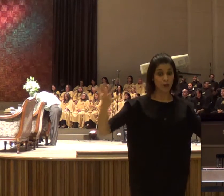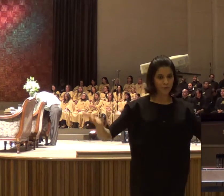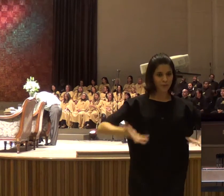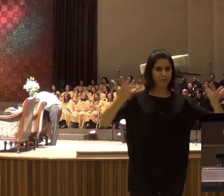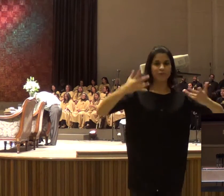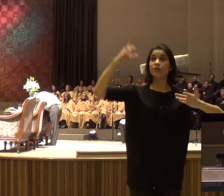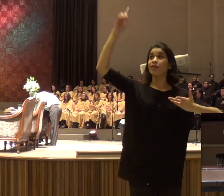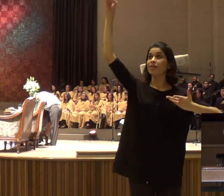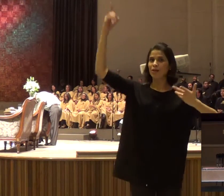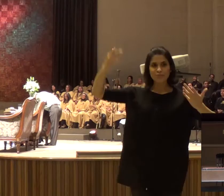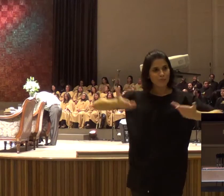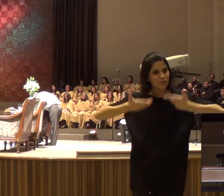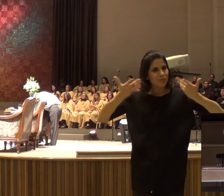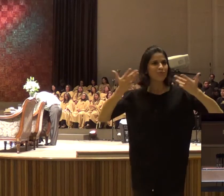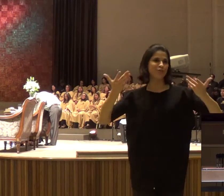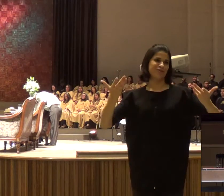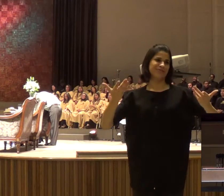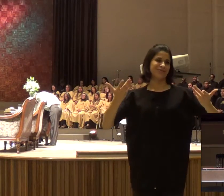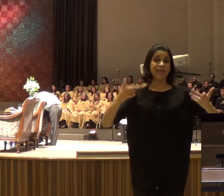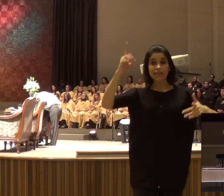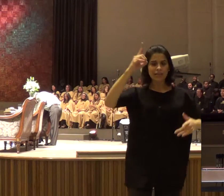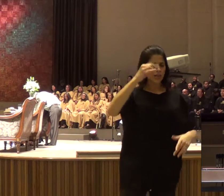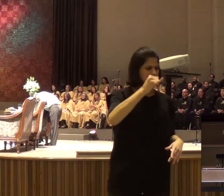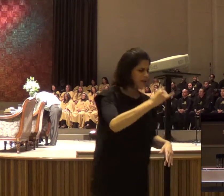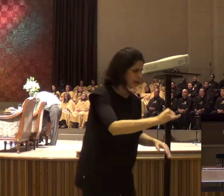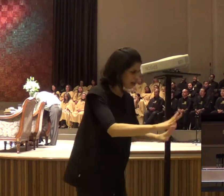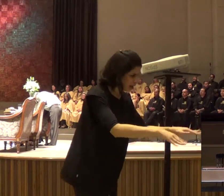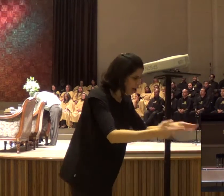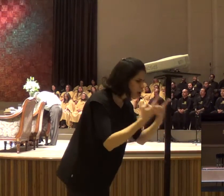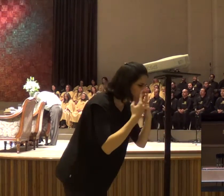é como se ele estivesse dizendo, filho, estou aqui, está preocupado com o que?